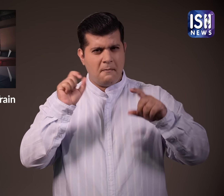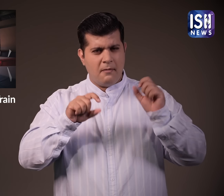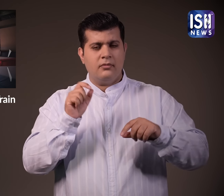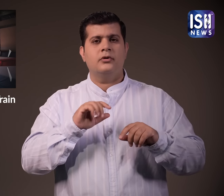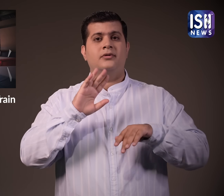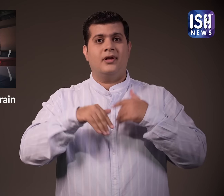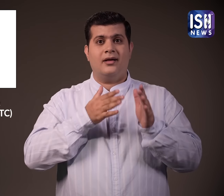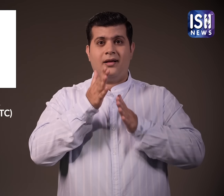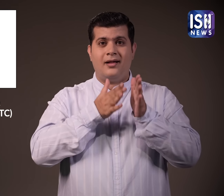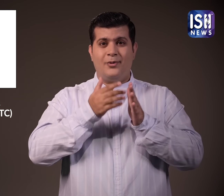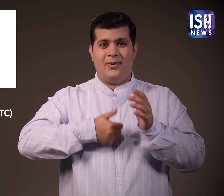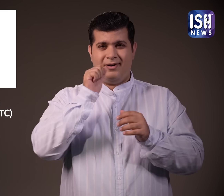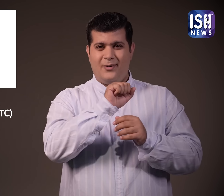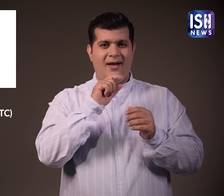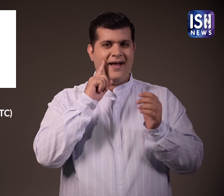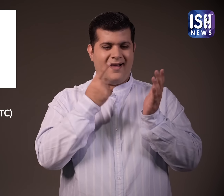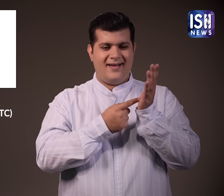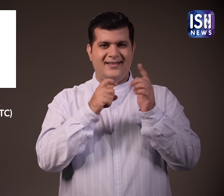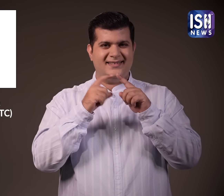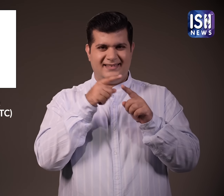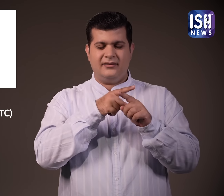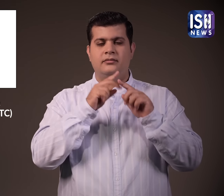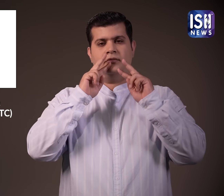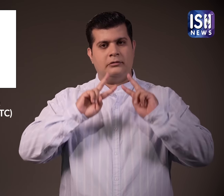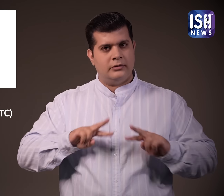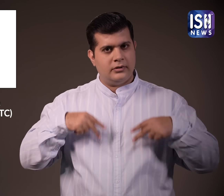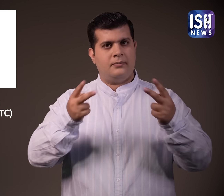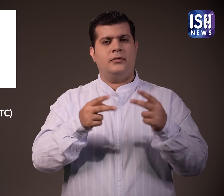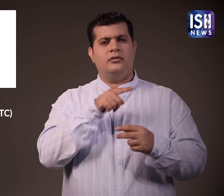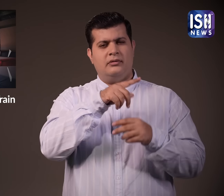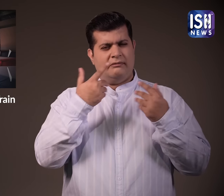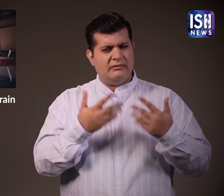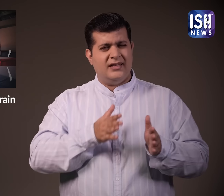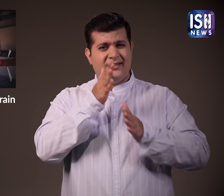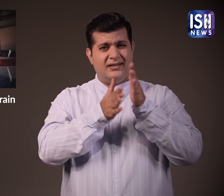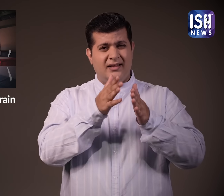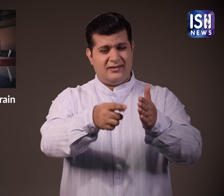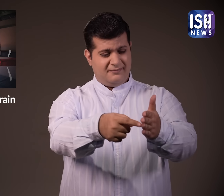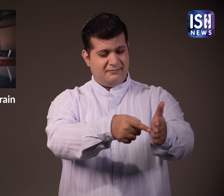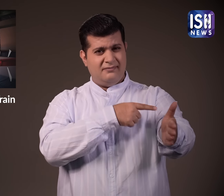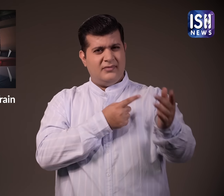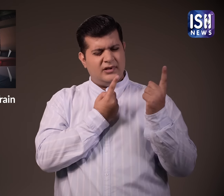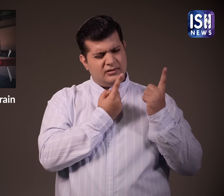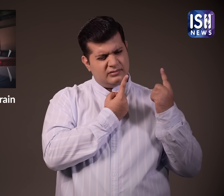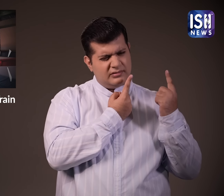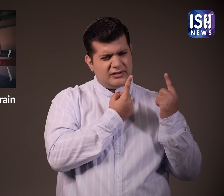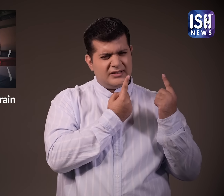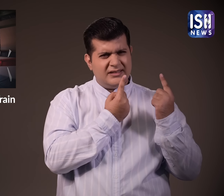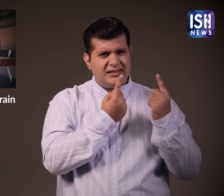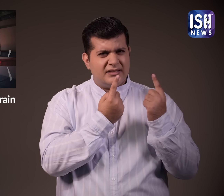बाद में IRCTC ने अपने बयान में सबश्ट किया कि उन्होंने आखरी स्टेशन पर बर्थ का निरिक्षन किया